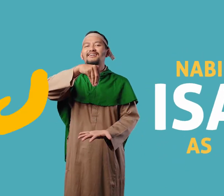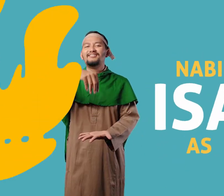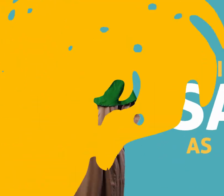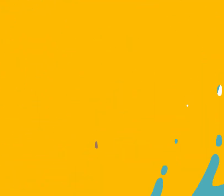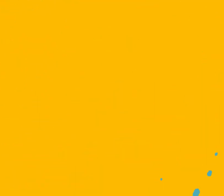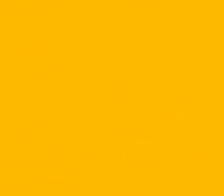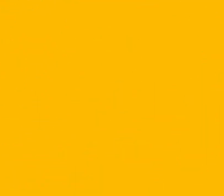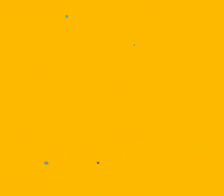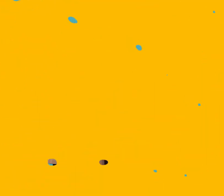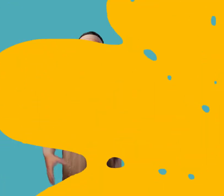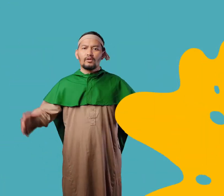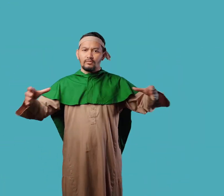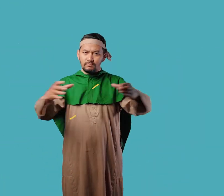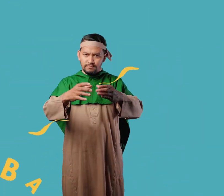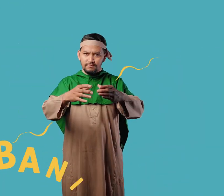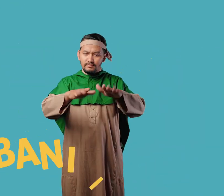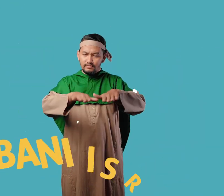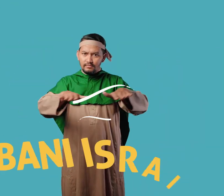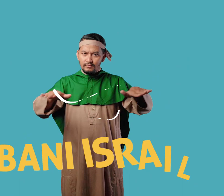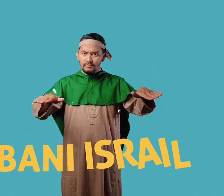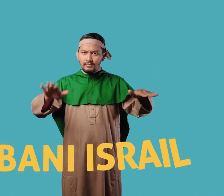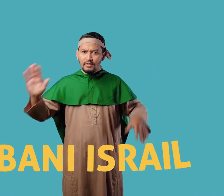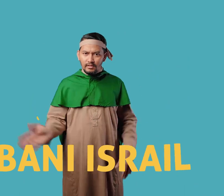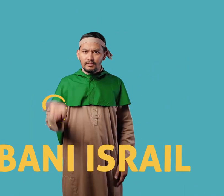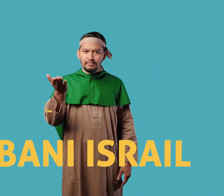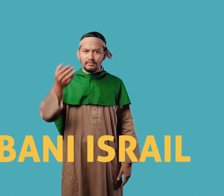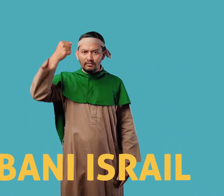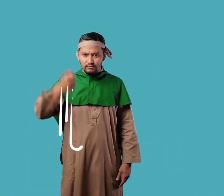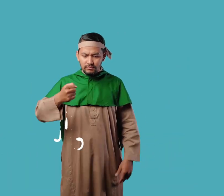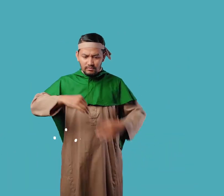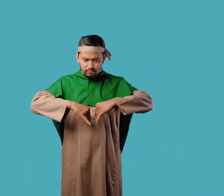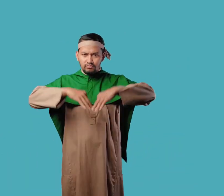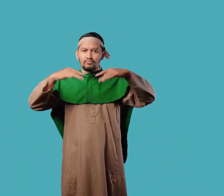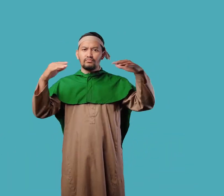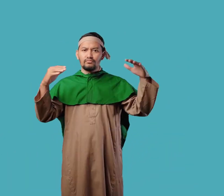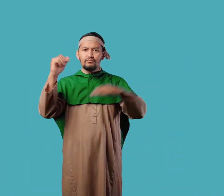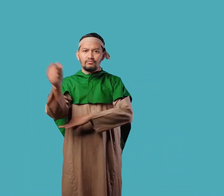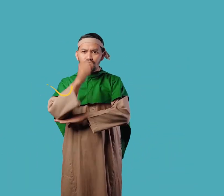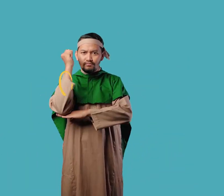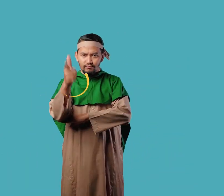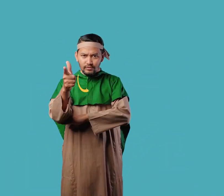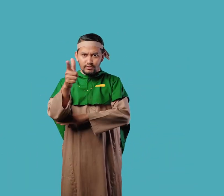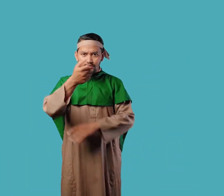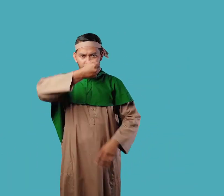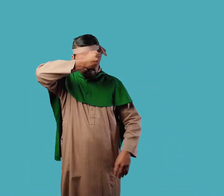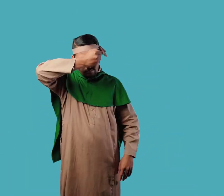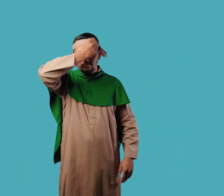Setelah Nabi Musa, Nabi Daud, dan Nabi Sulaiman Banyak Nabi-Nabi yang